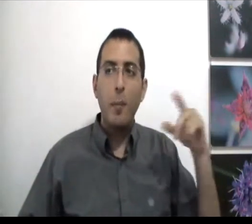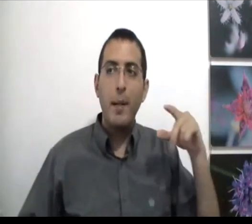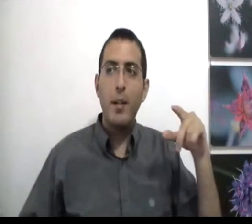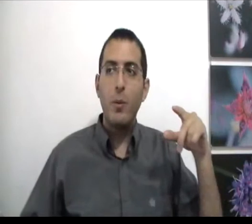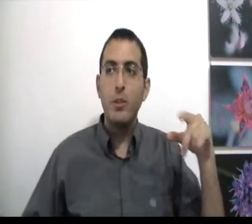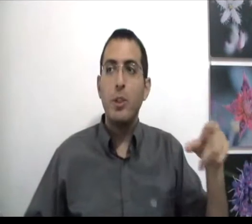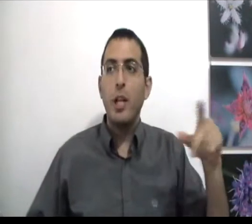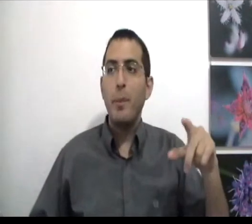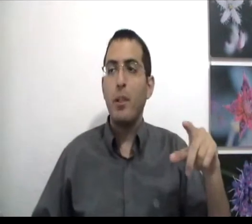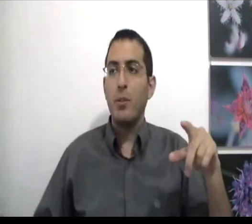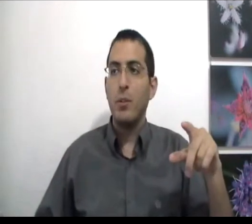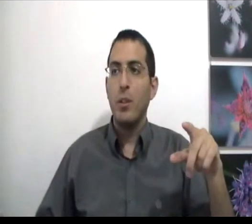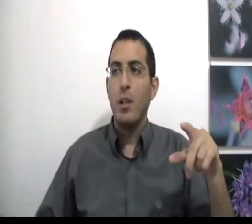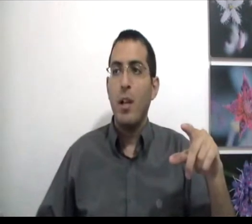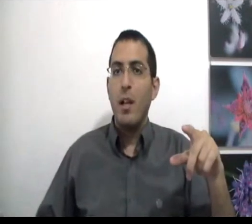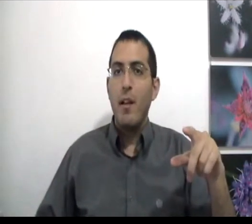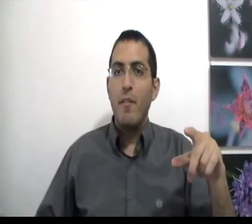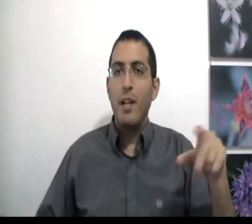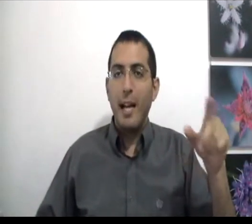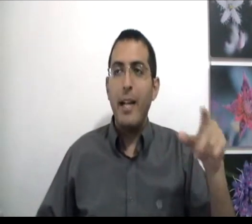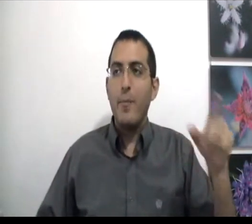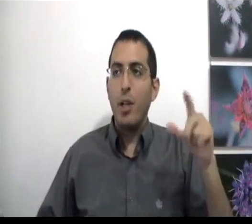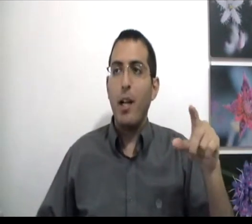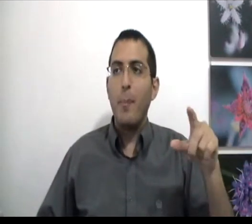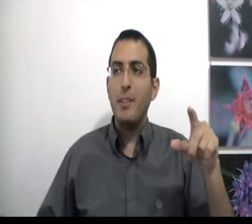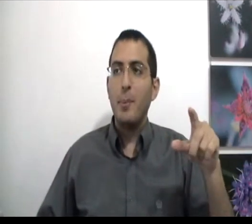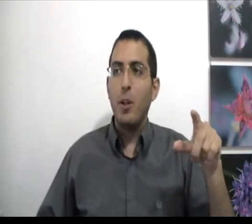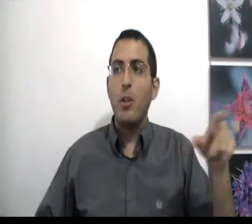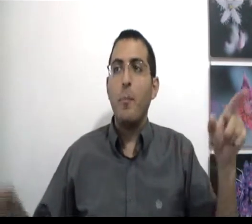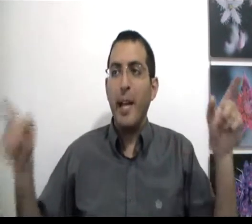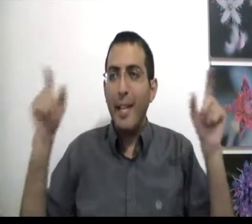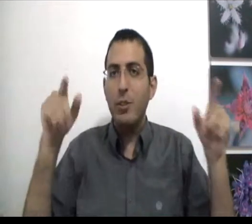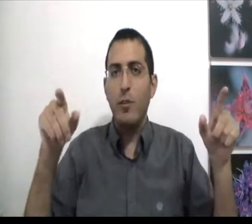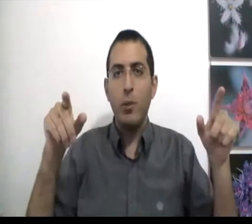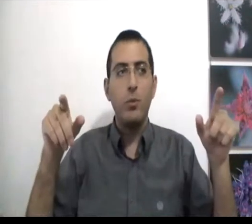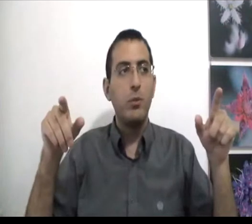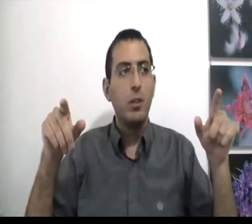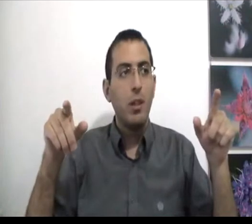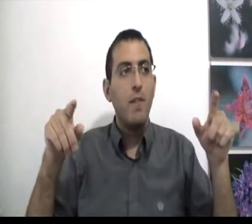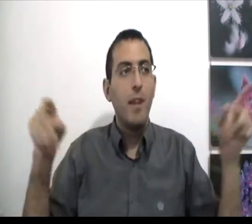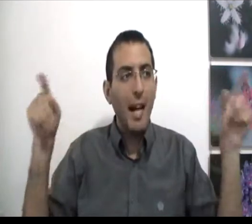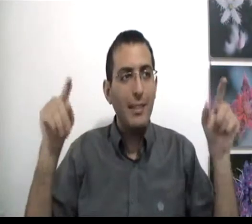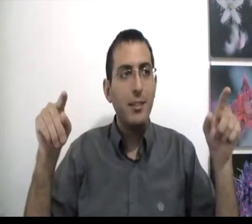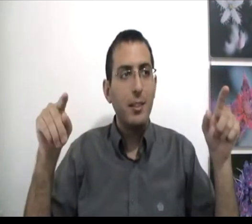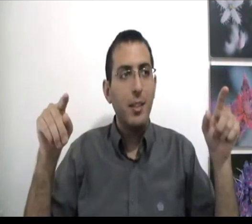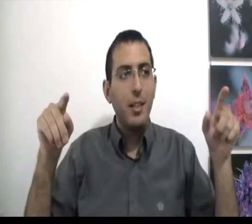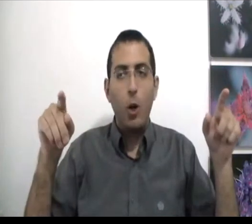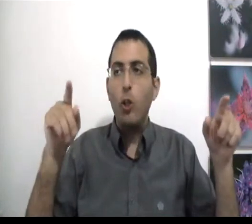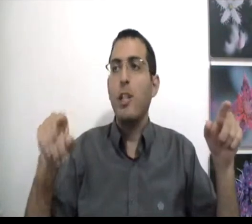ב-100% שאין פתרון ולכן אני אמשיך לחפש את הפתרון באין סוף אחוז ואז או שאני